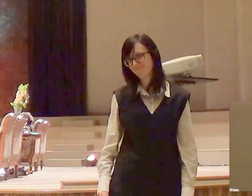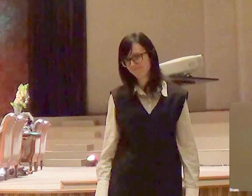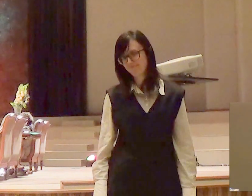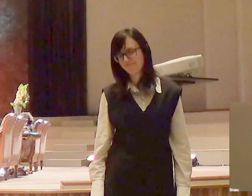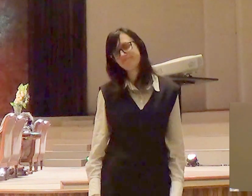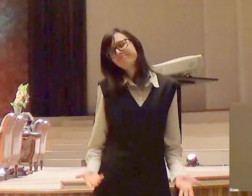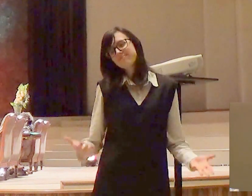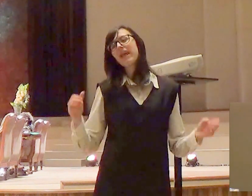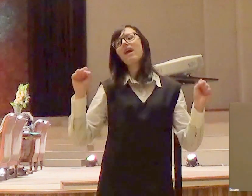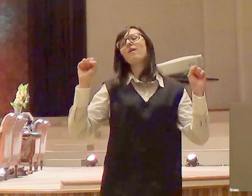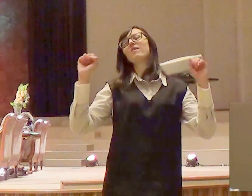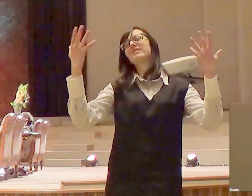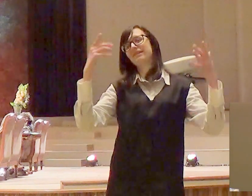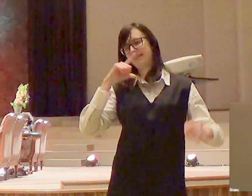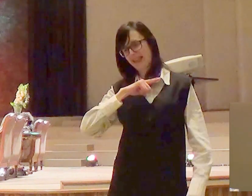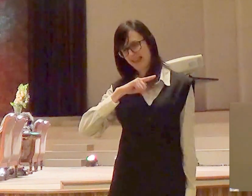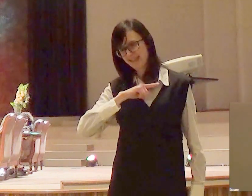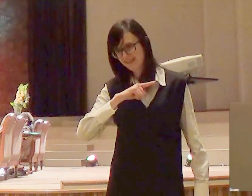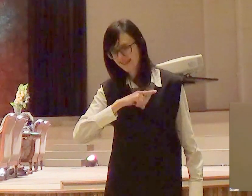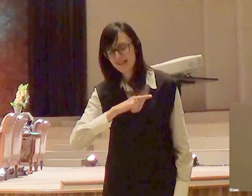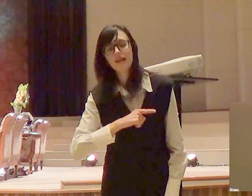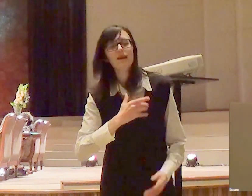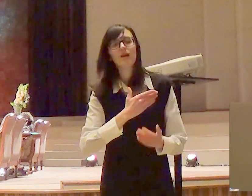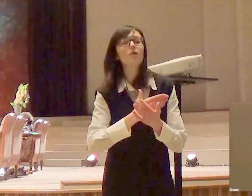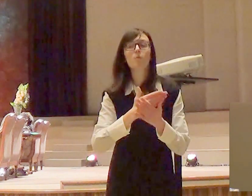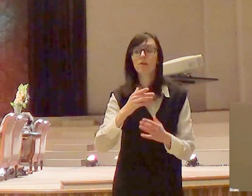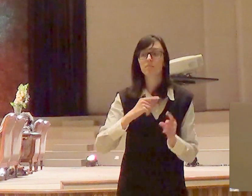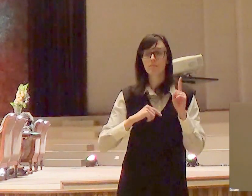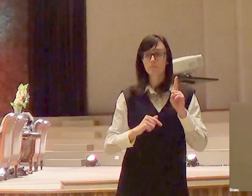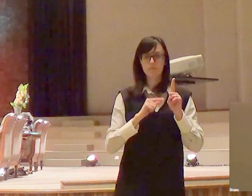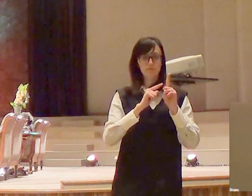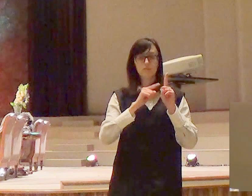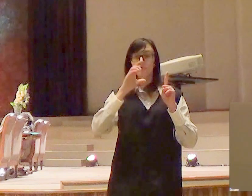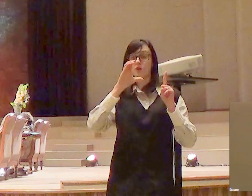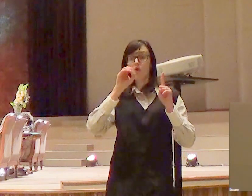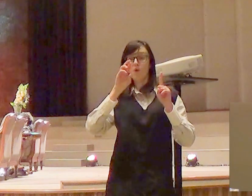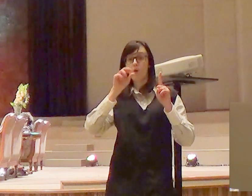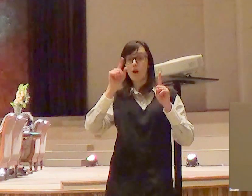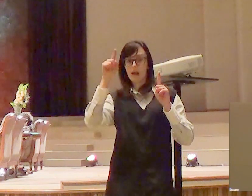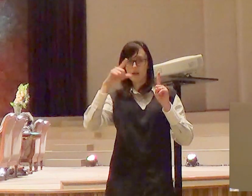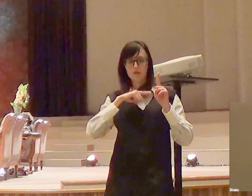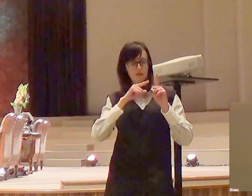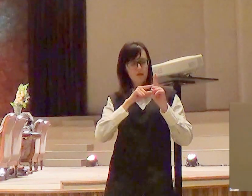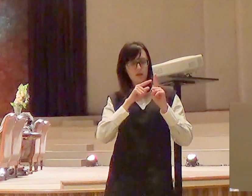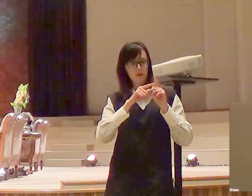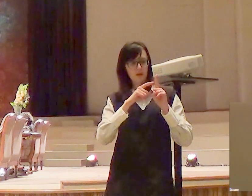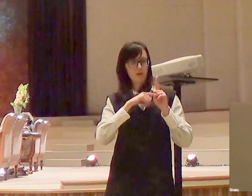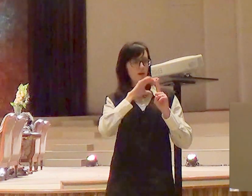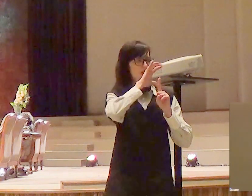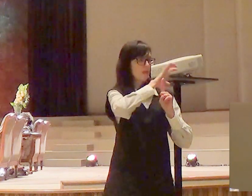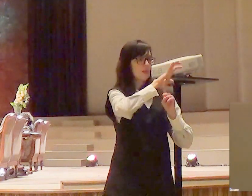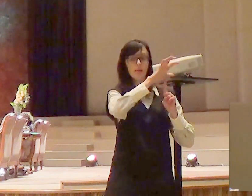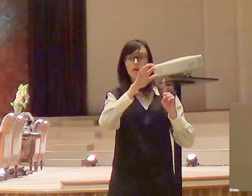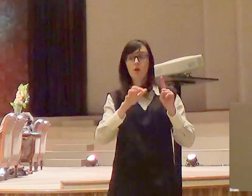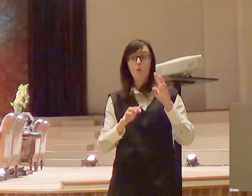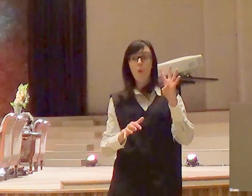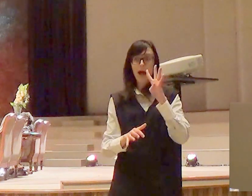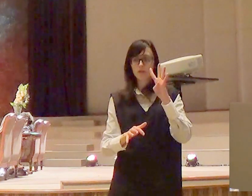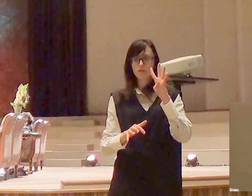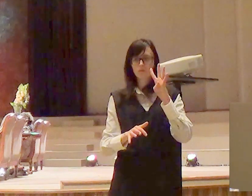foi isso que eles fizeram. Eles começaram a corar, falando com Datã, Abirão e Ion. E depois esses homens